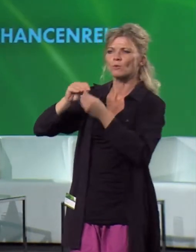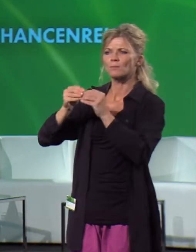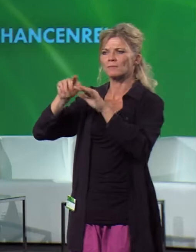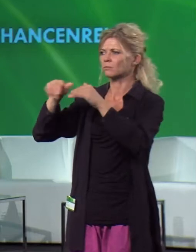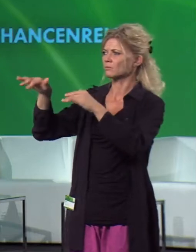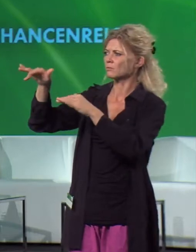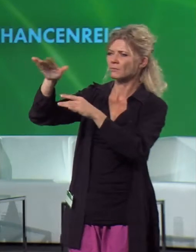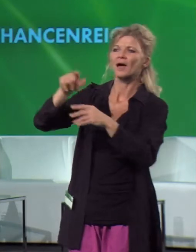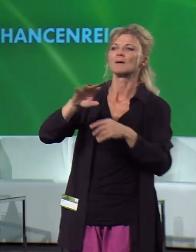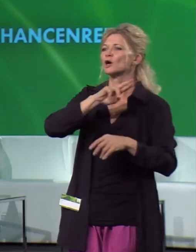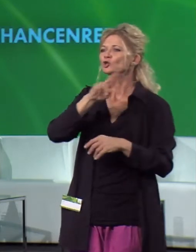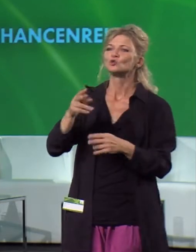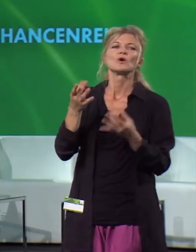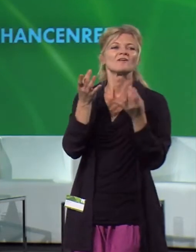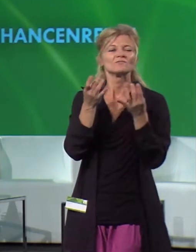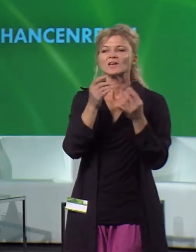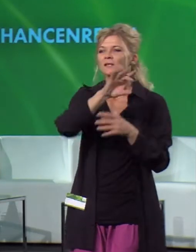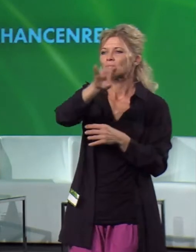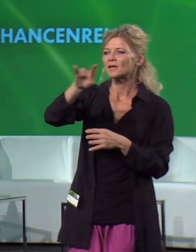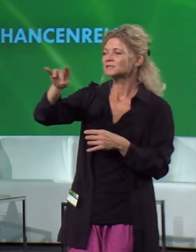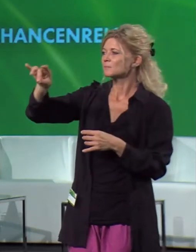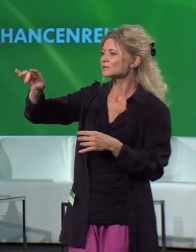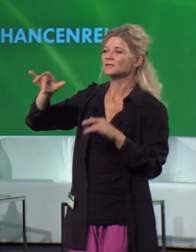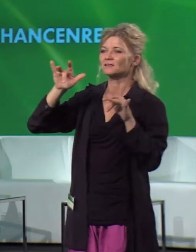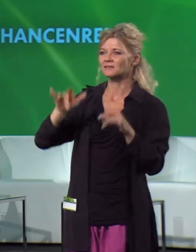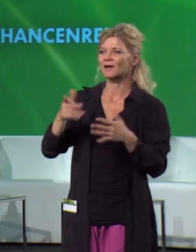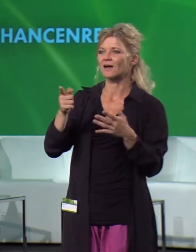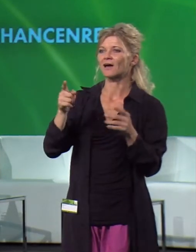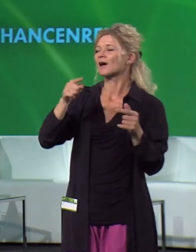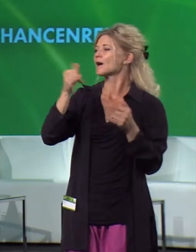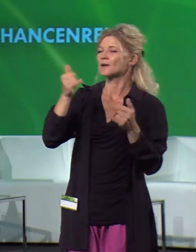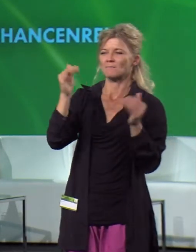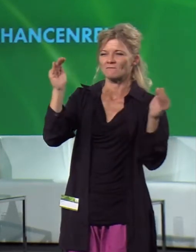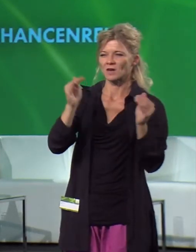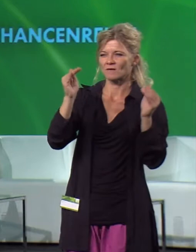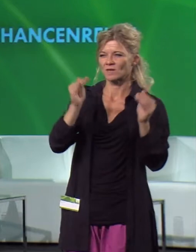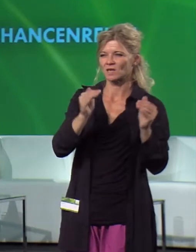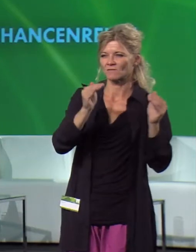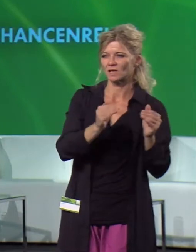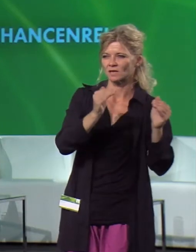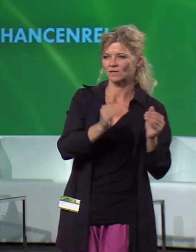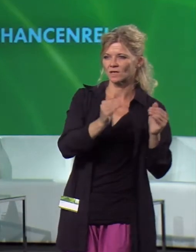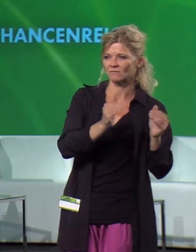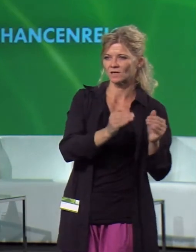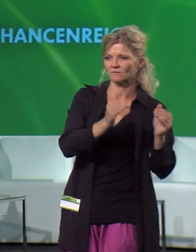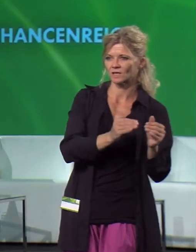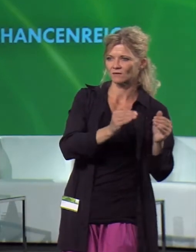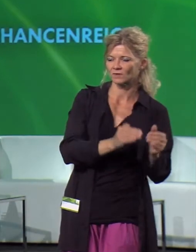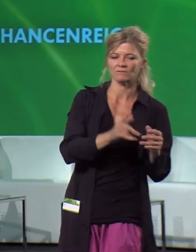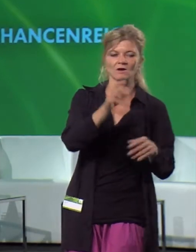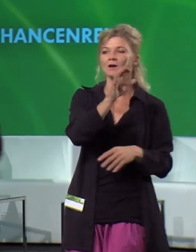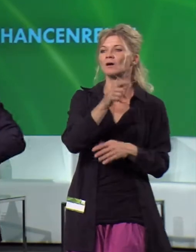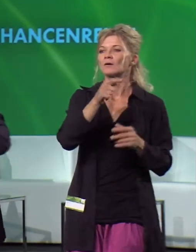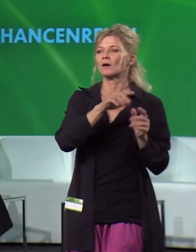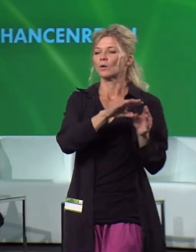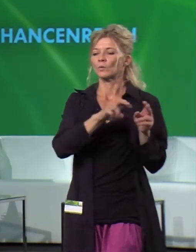Plätzen der Welt und im Zuge der nahen Erschöpfung werden die Plätze immer knapper. Weil es hier um Weg vom Öl geht als Überschrift,